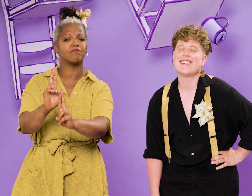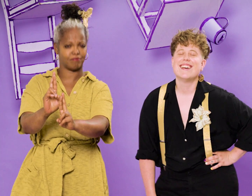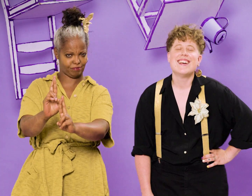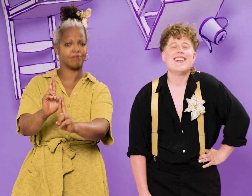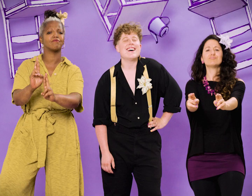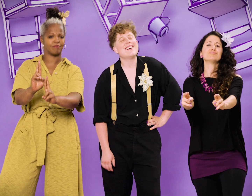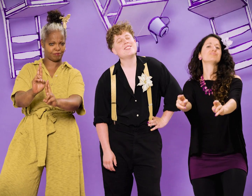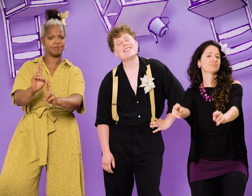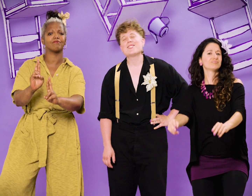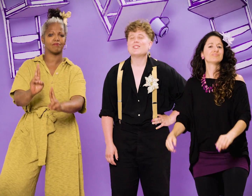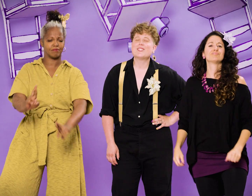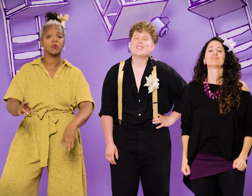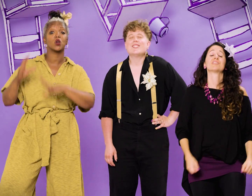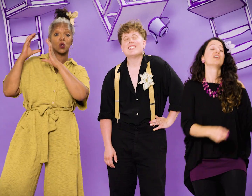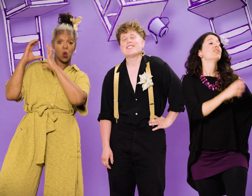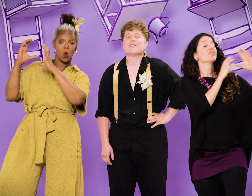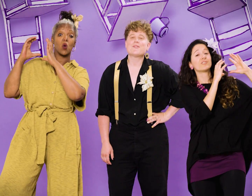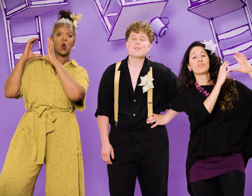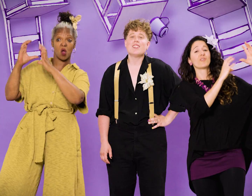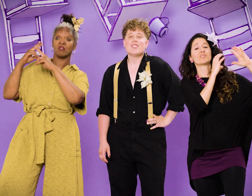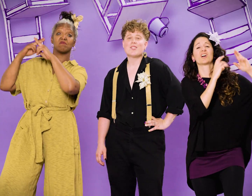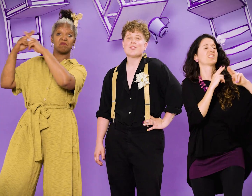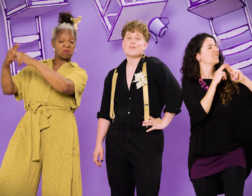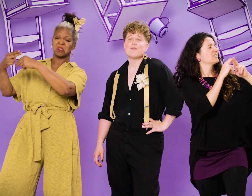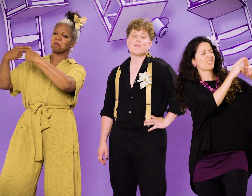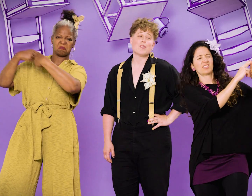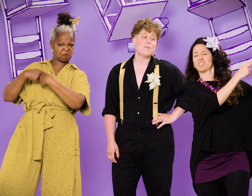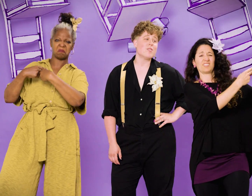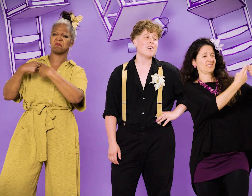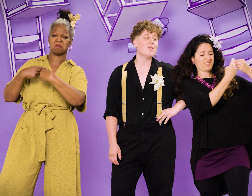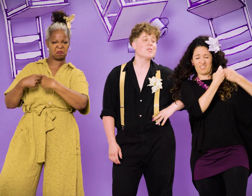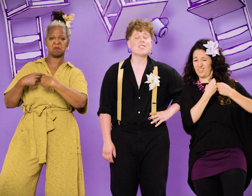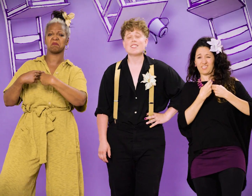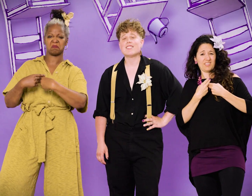La noix de coco est un fruit, je suis fruit moi aussi